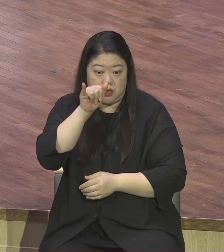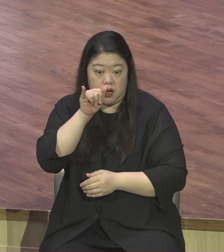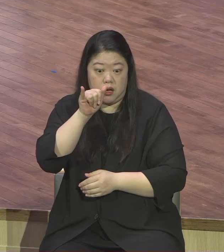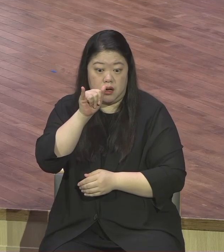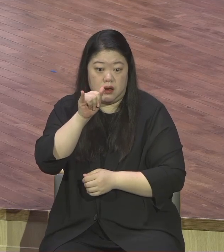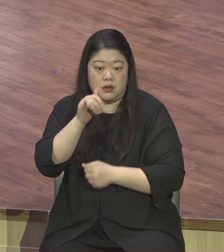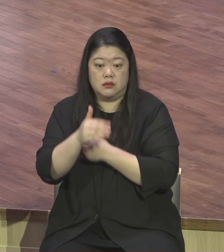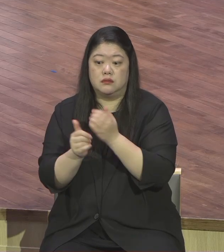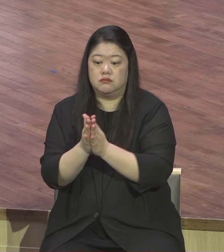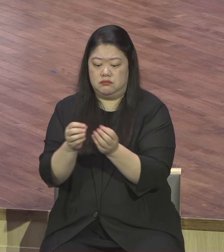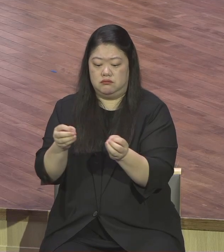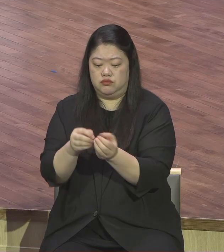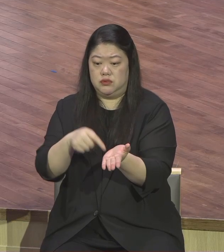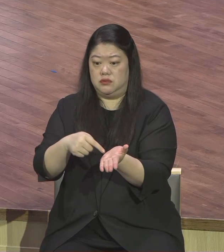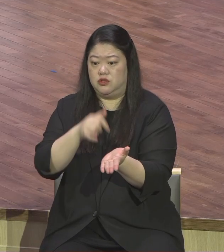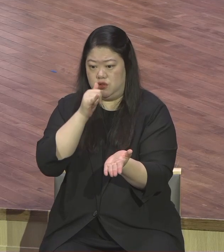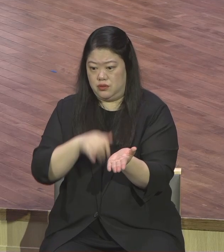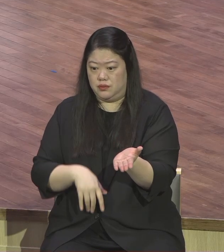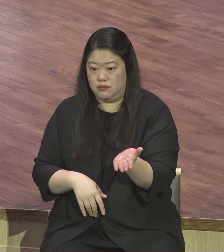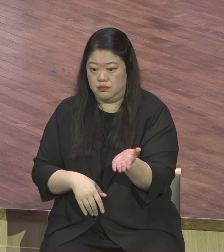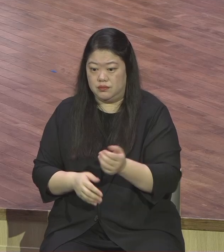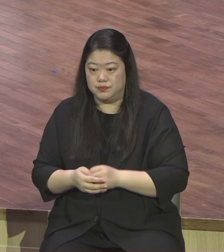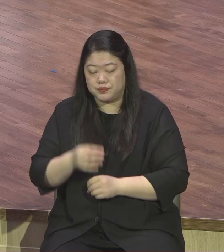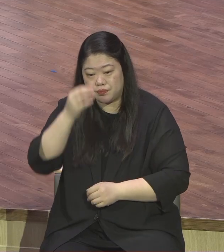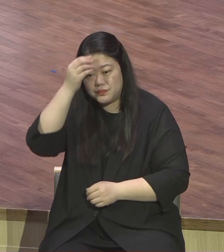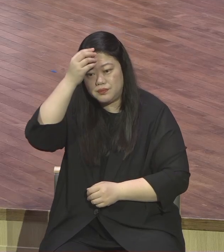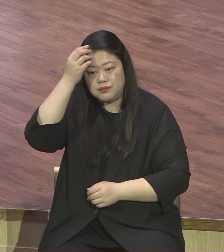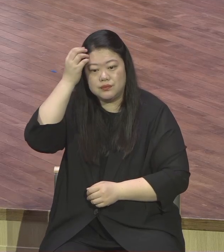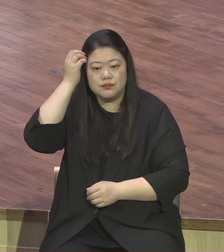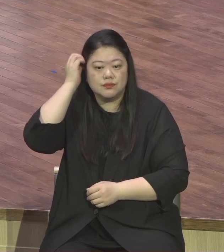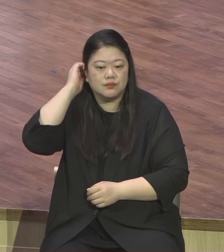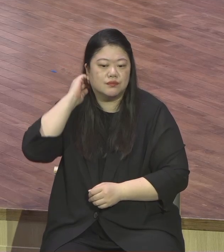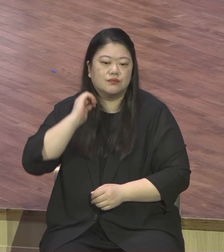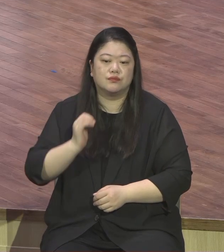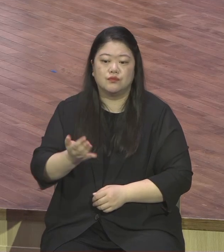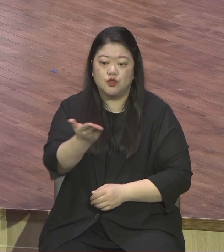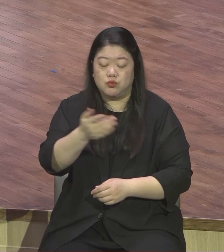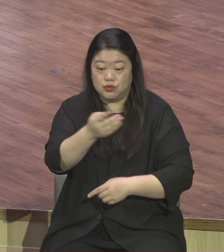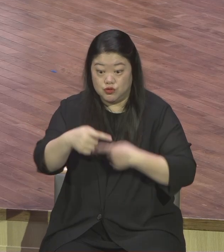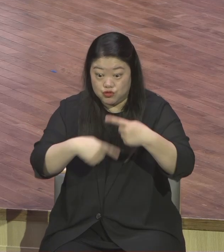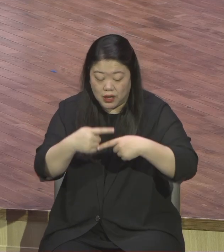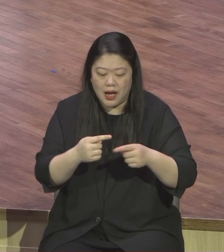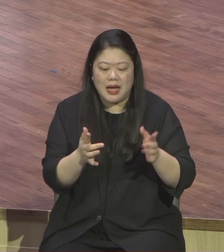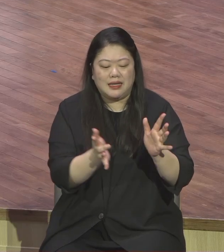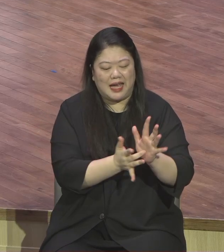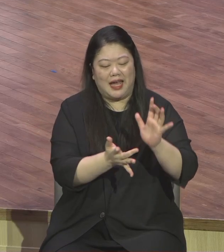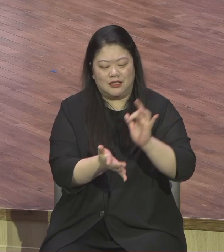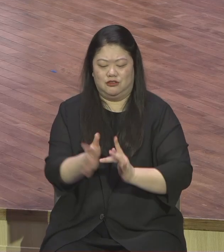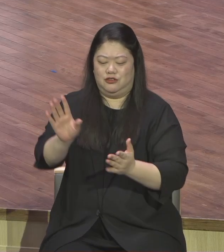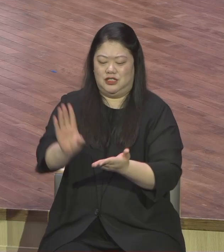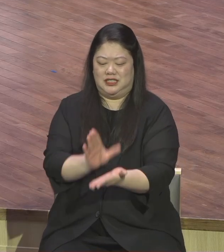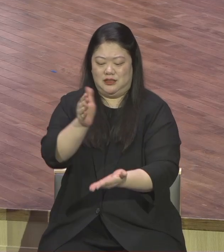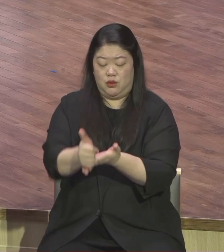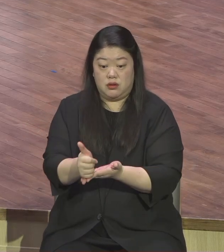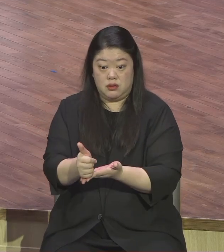여러분이 흔히 늘 부르는 예수가 어떤 분이냐 하나님의 비밀이에요 그래서 불신자는